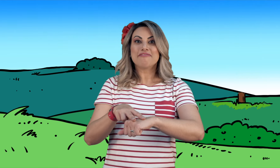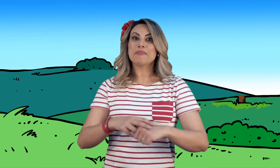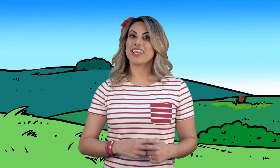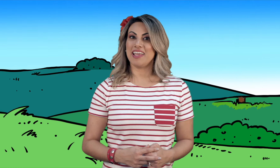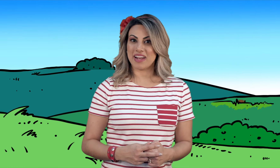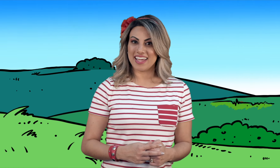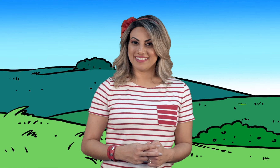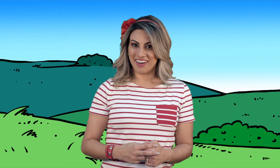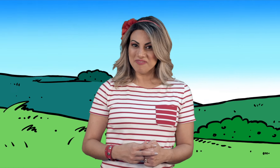Vamos relembrar, então?